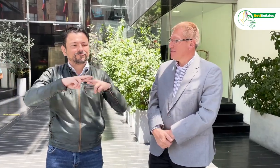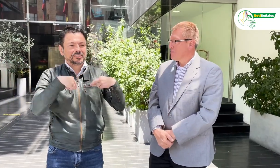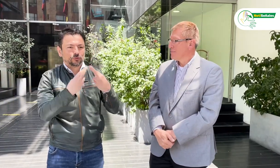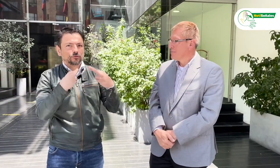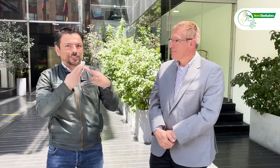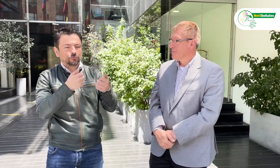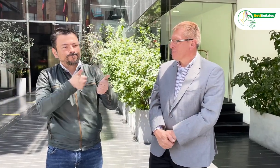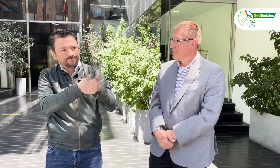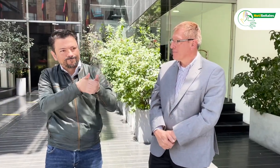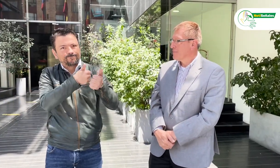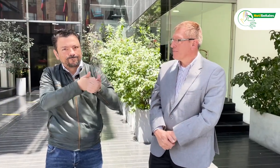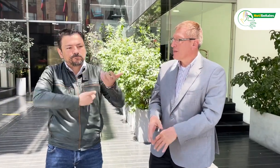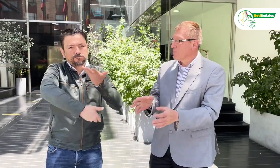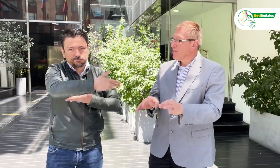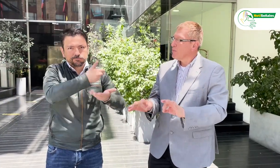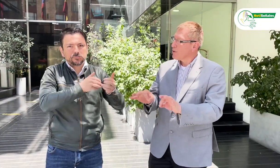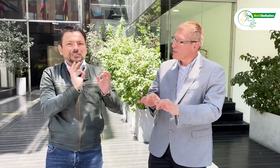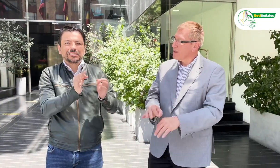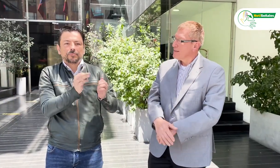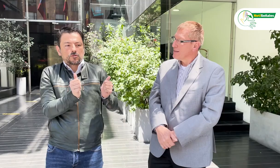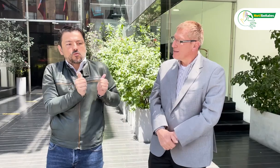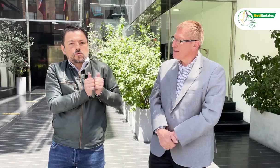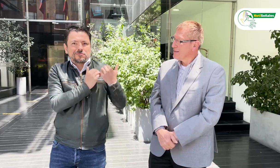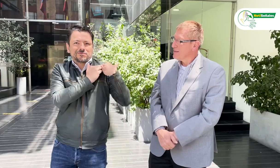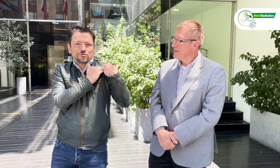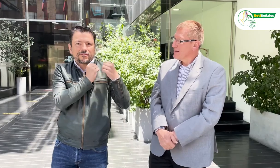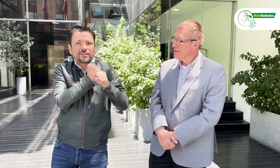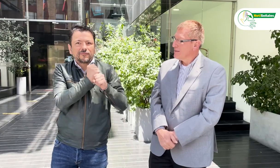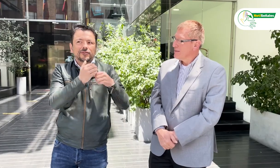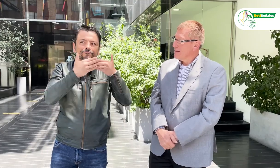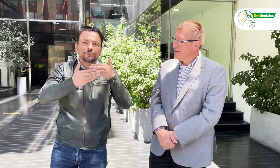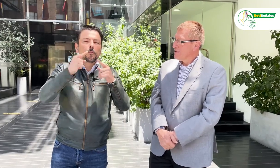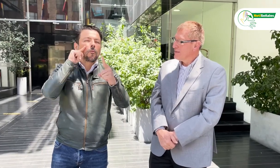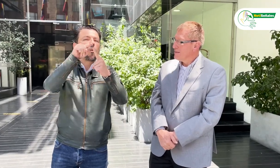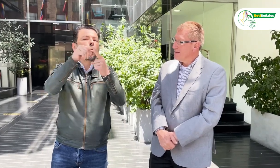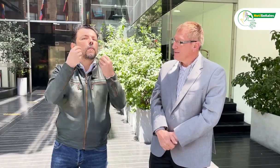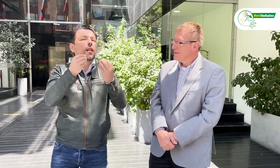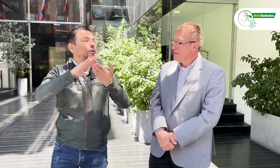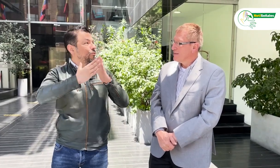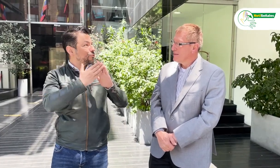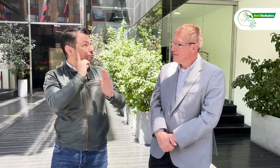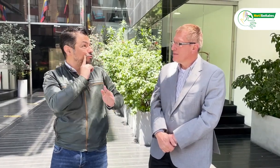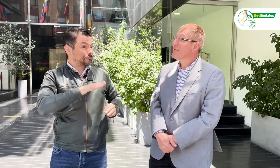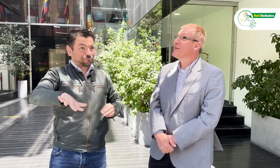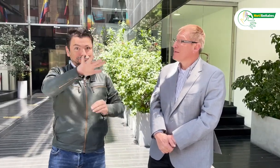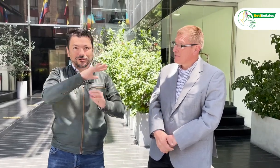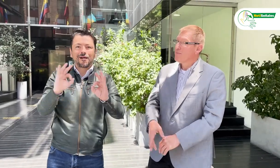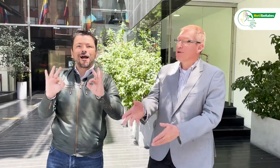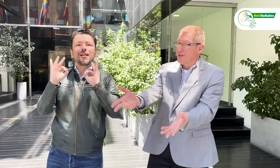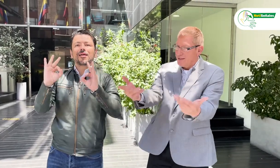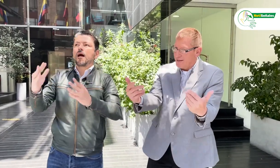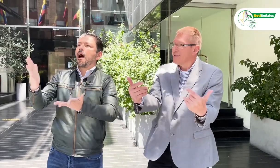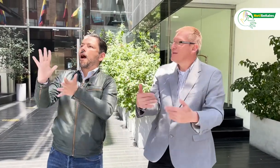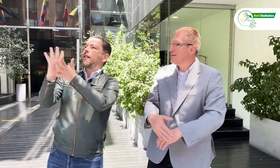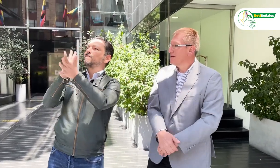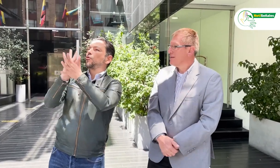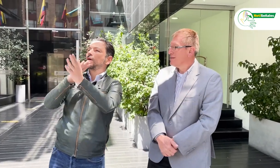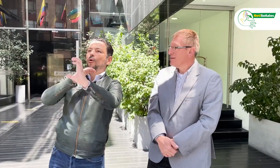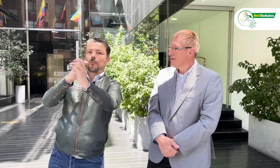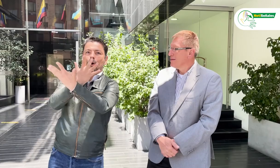de seguimiento con los responsables. Todo esto es con el objetivo de que la comunidad sorda reciba una información